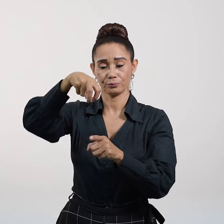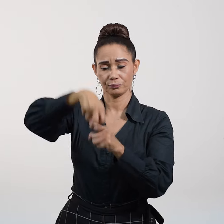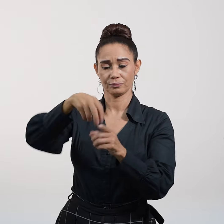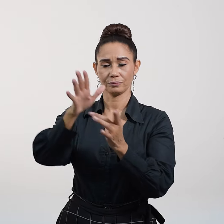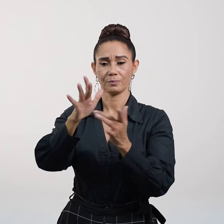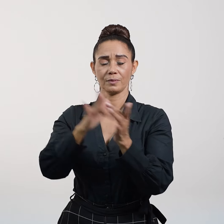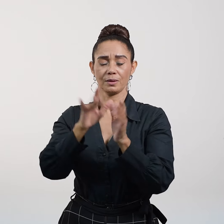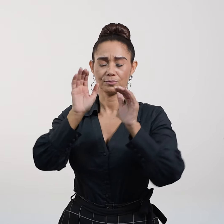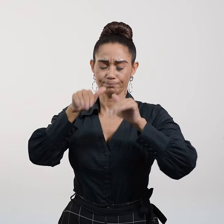diciendo,